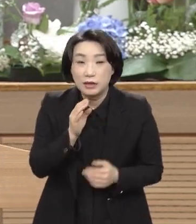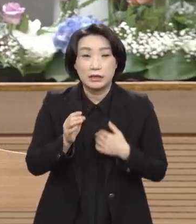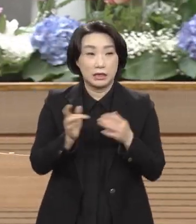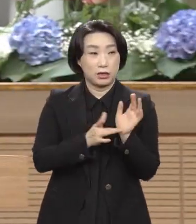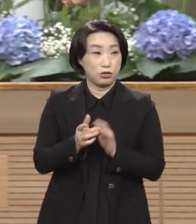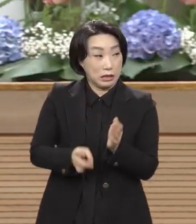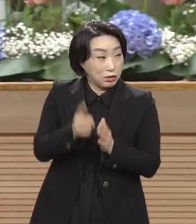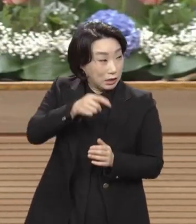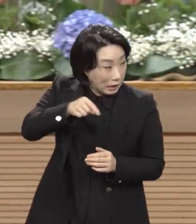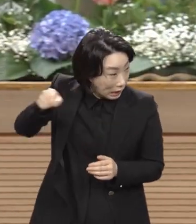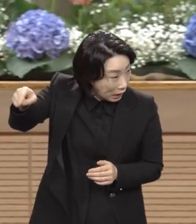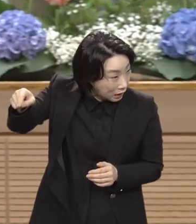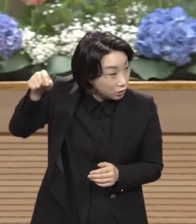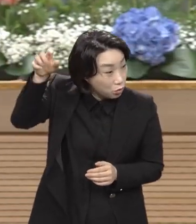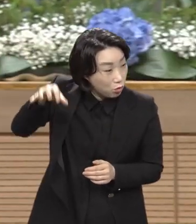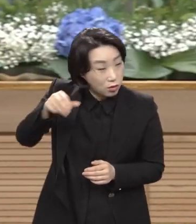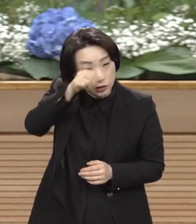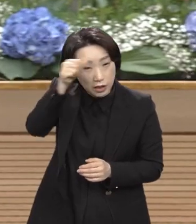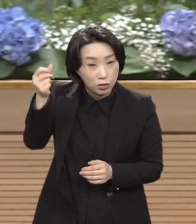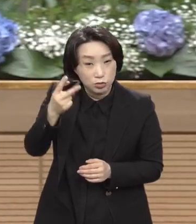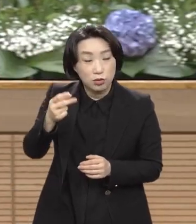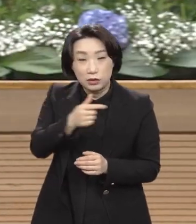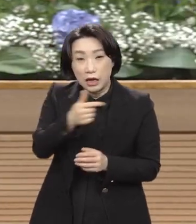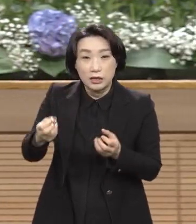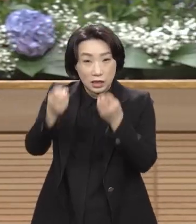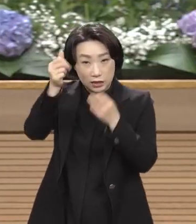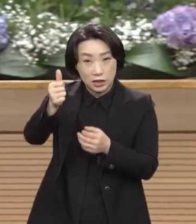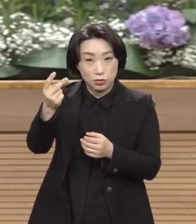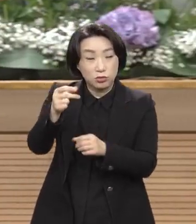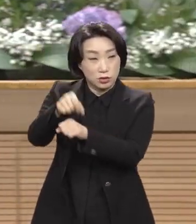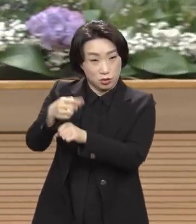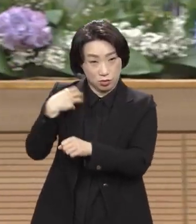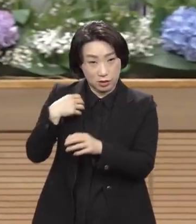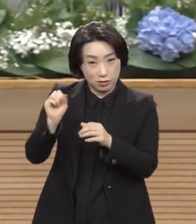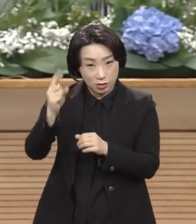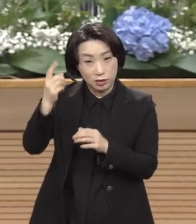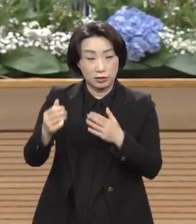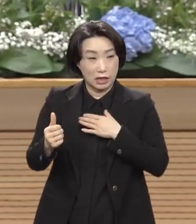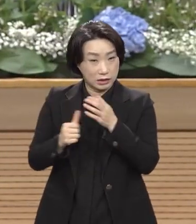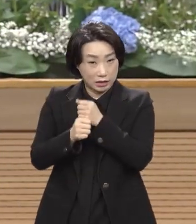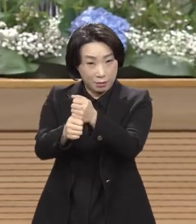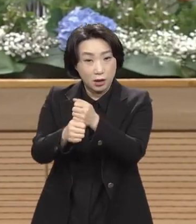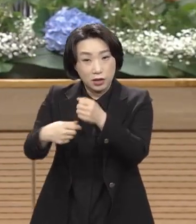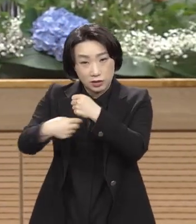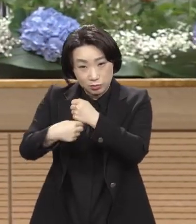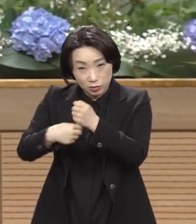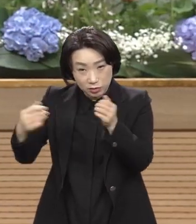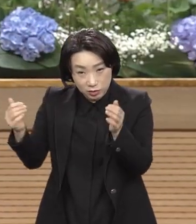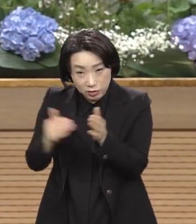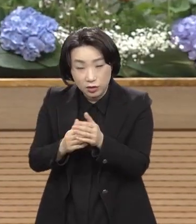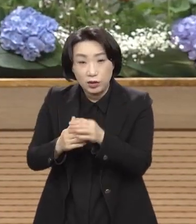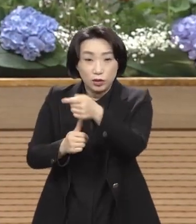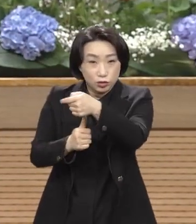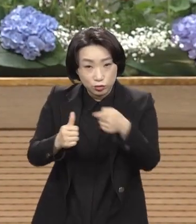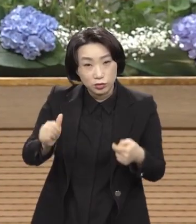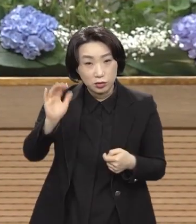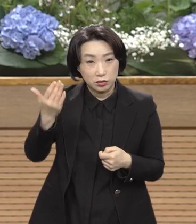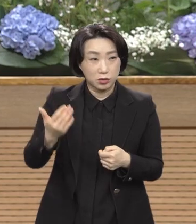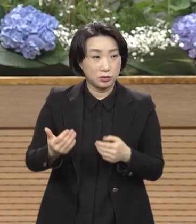올라가서 장부들과 제사장과 소기관들에게 신문을 받고 내가 그들에게 죽임을 당하고 3일